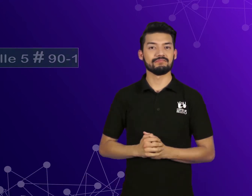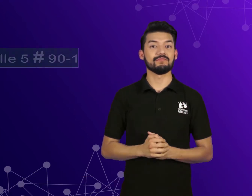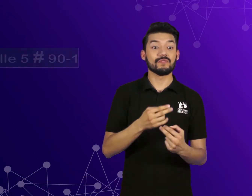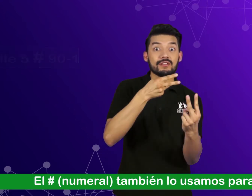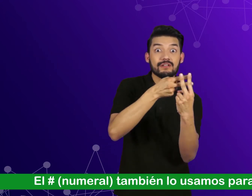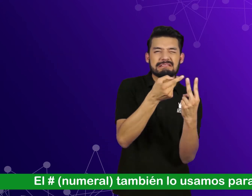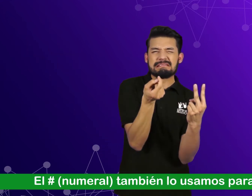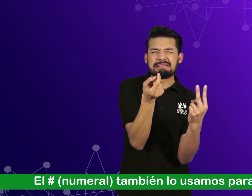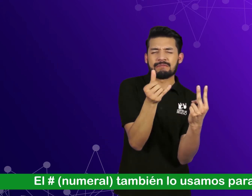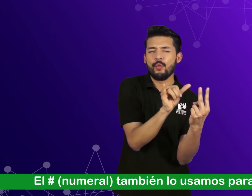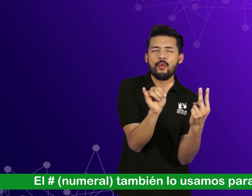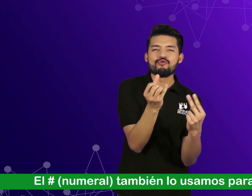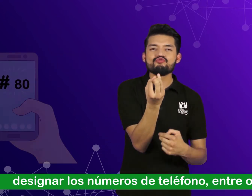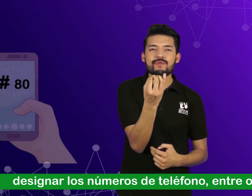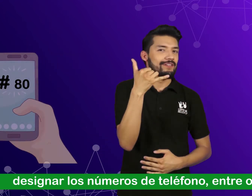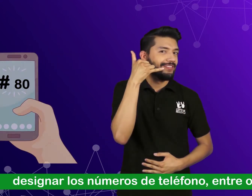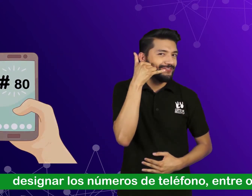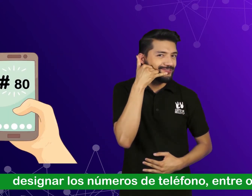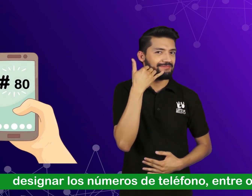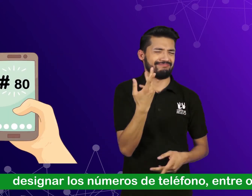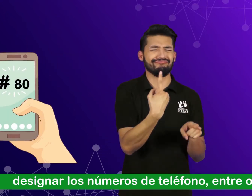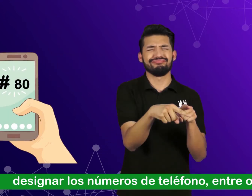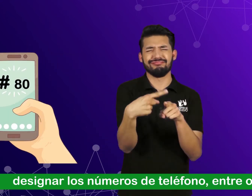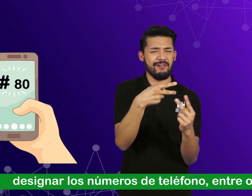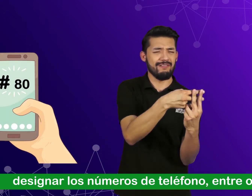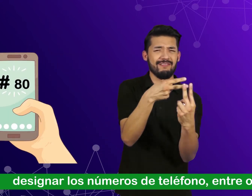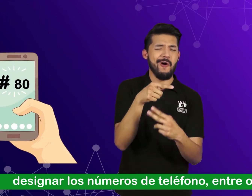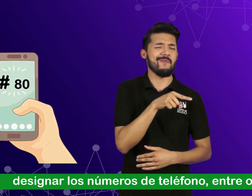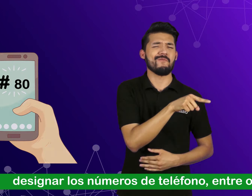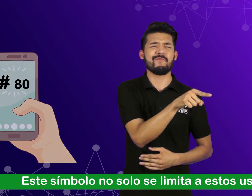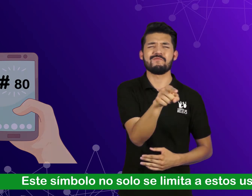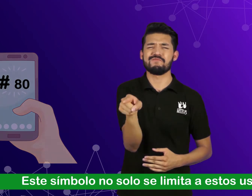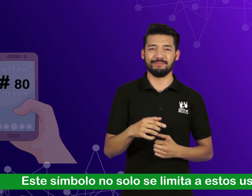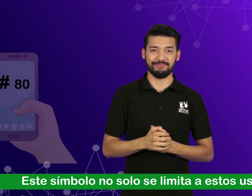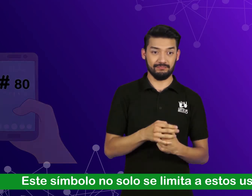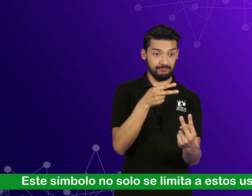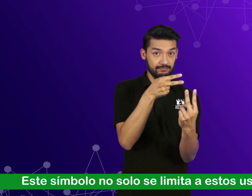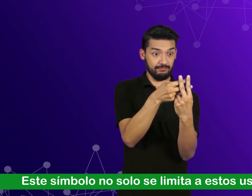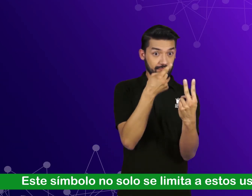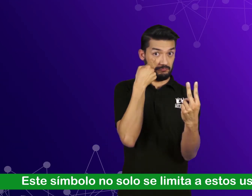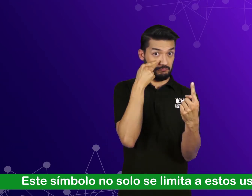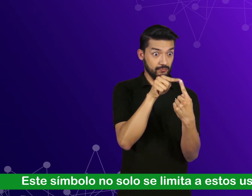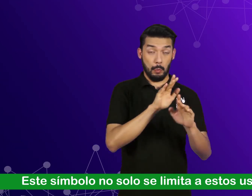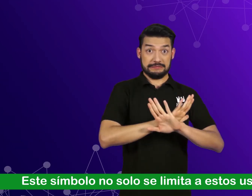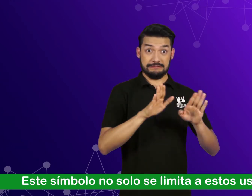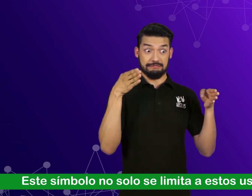El numeral también lo usamos para designar los números de teléfono, entre otros. Este símbolo no solo se